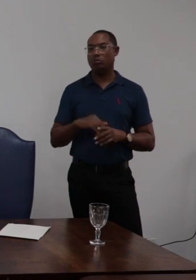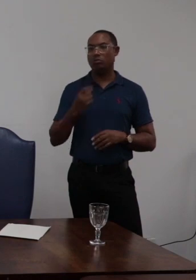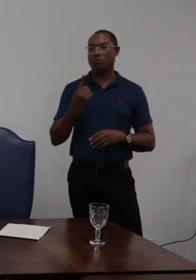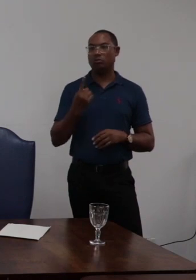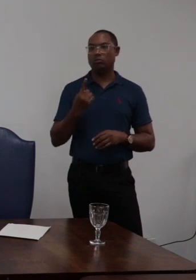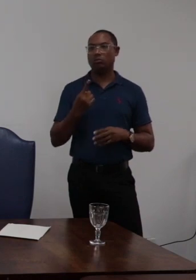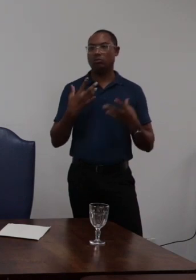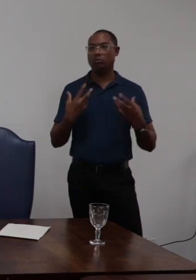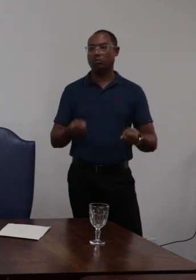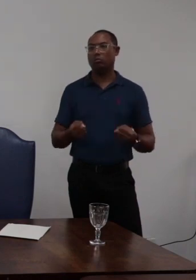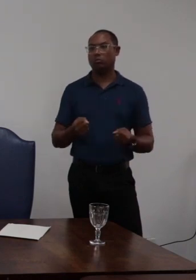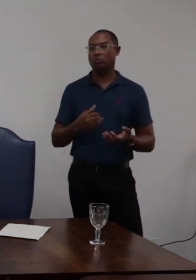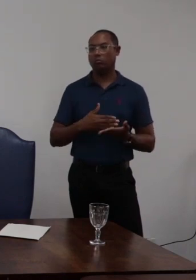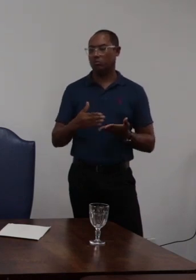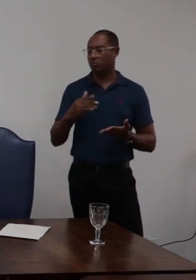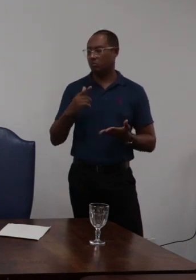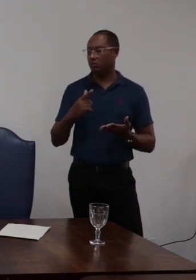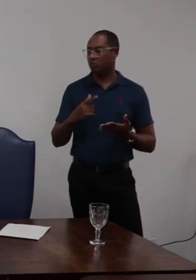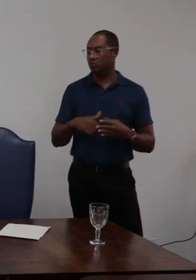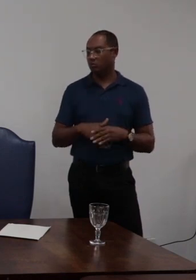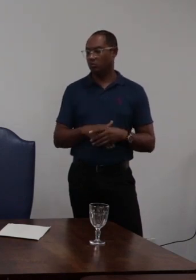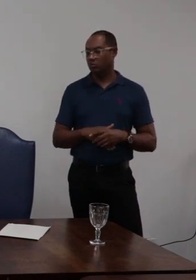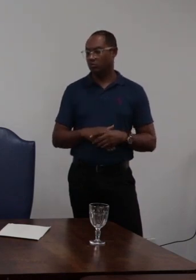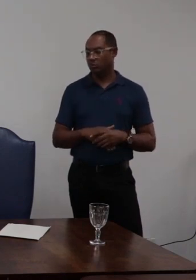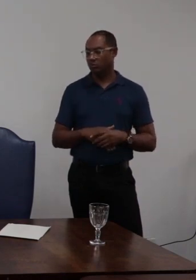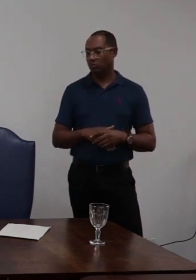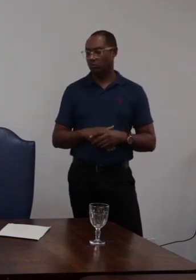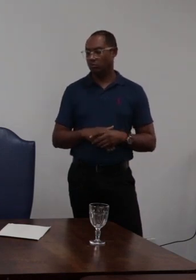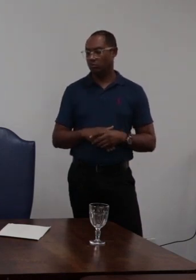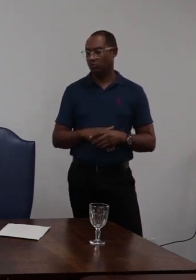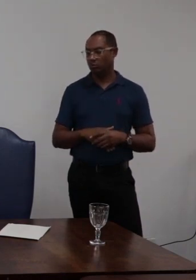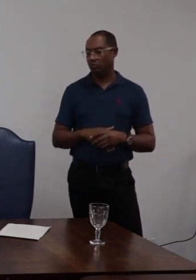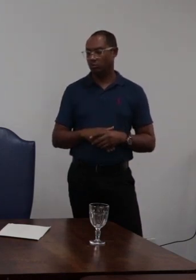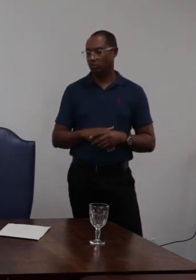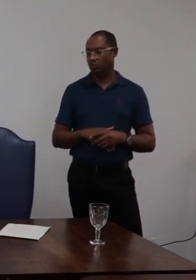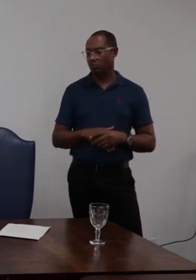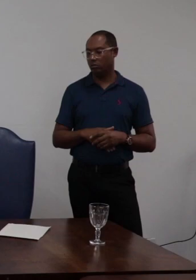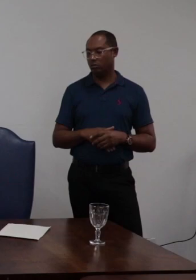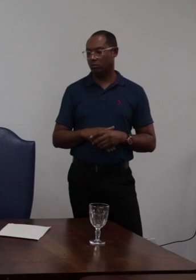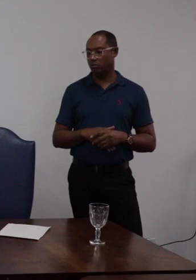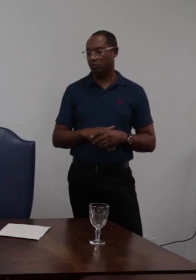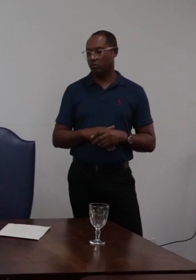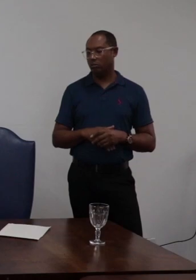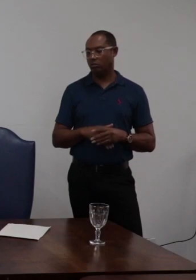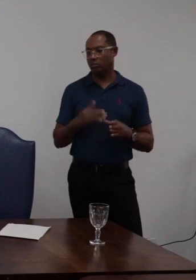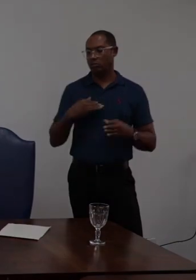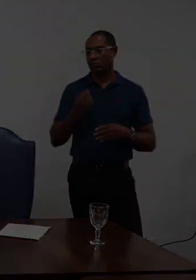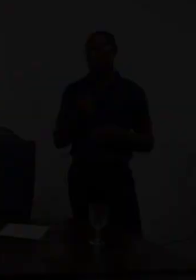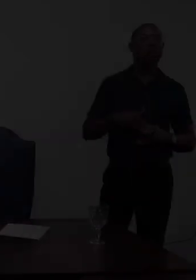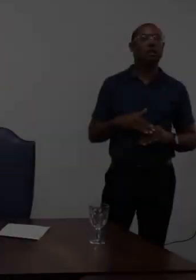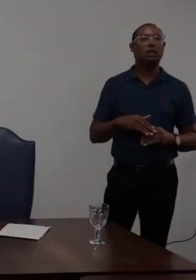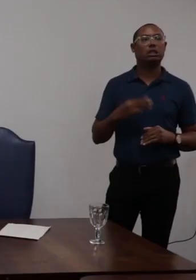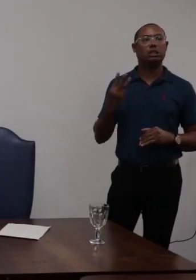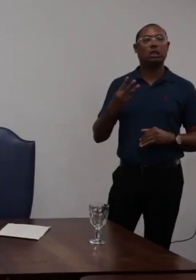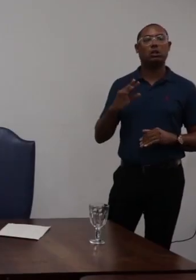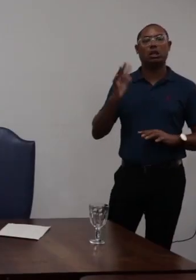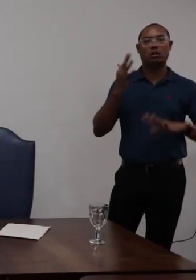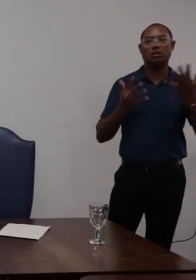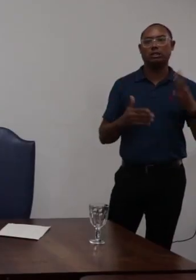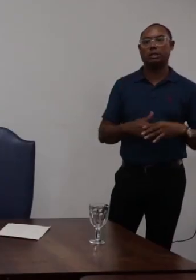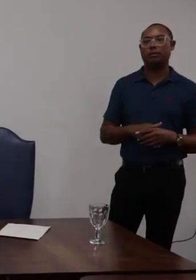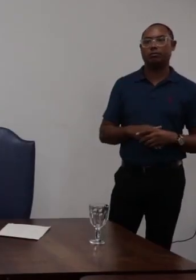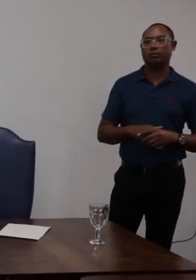favorável ao recurso 14 mais 3 votos de abstenção o ocorrer